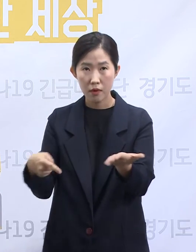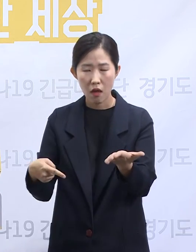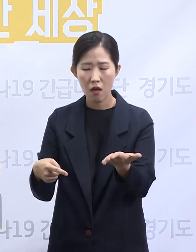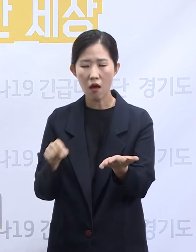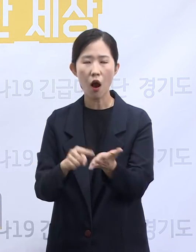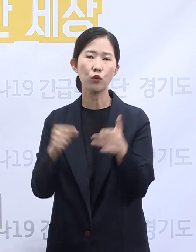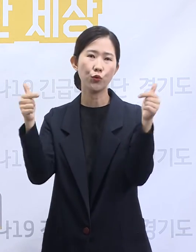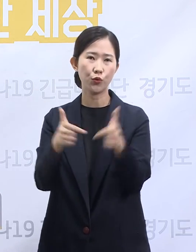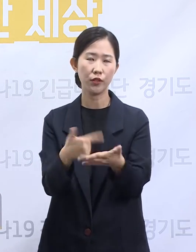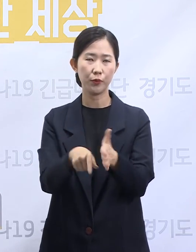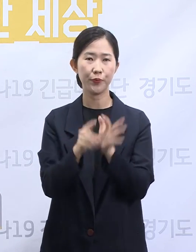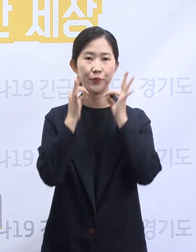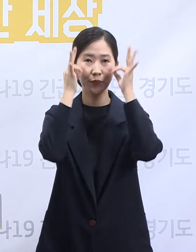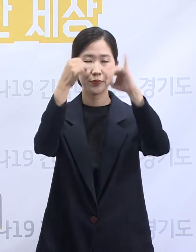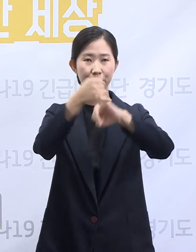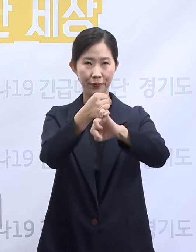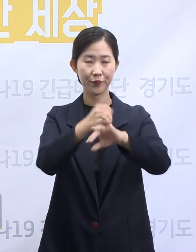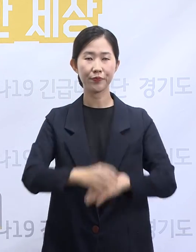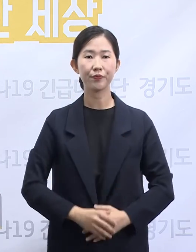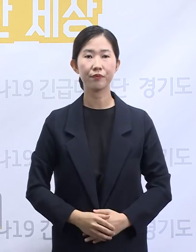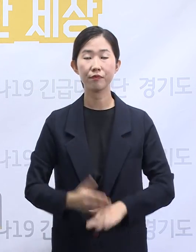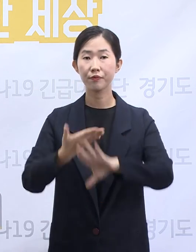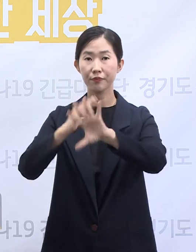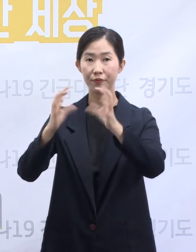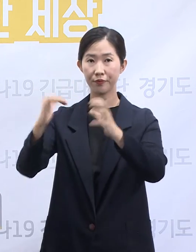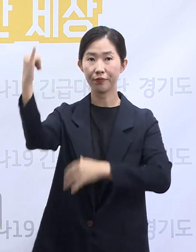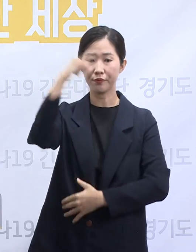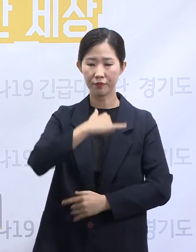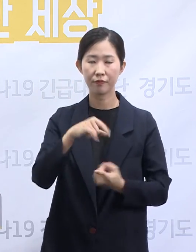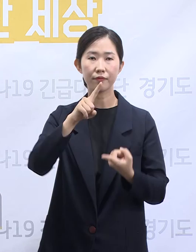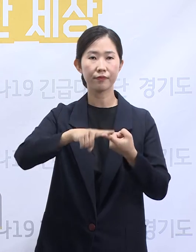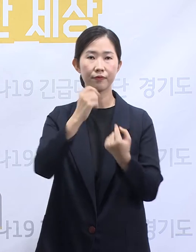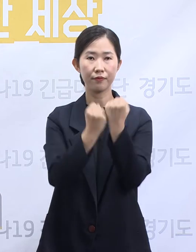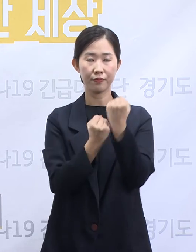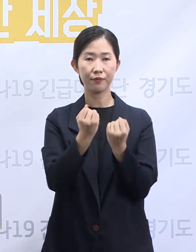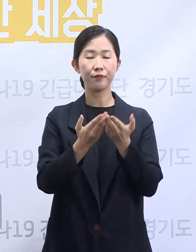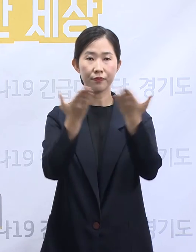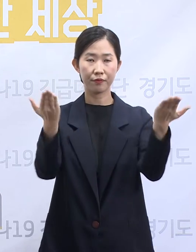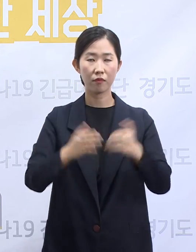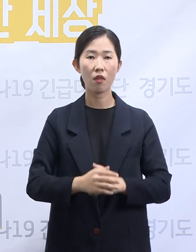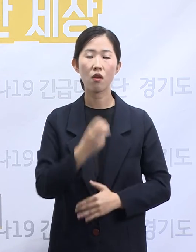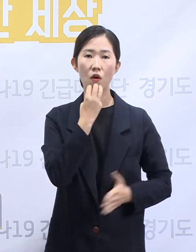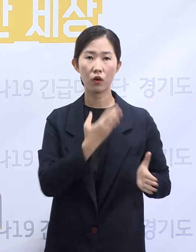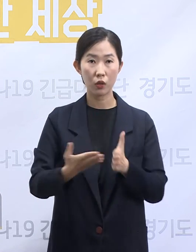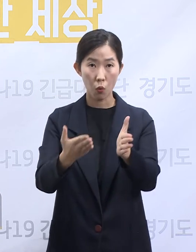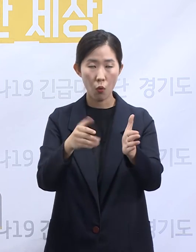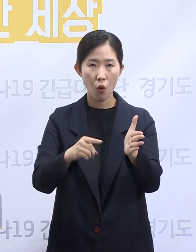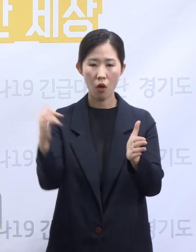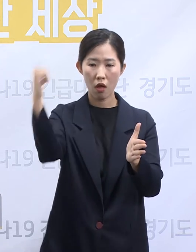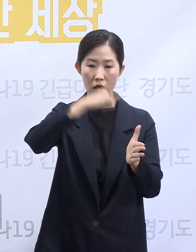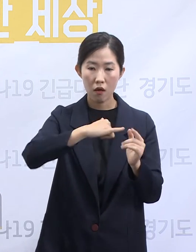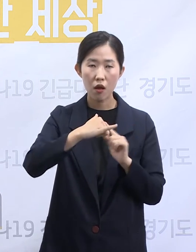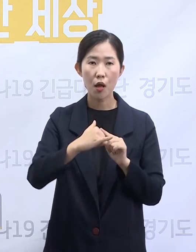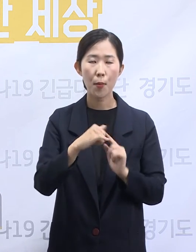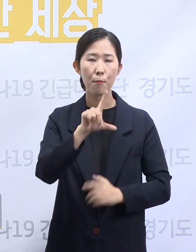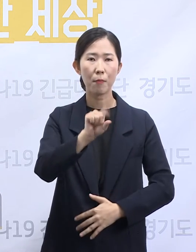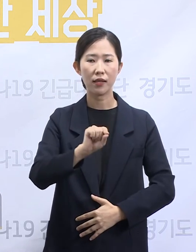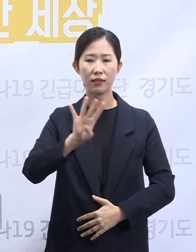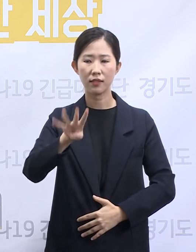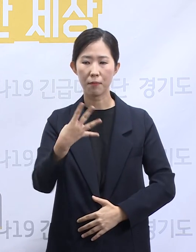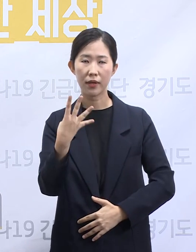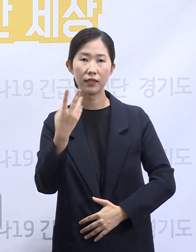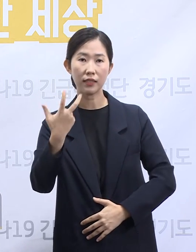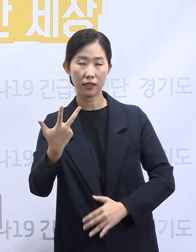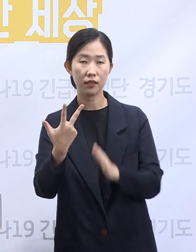해외입국 확진자 현황을 말씀드리겠습니다. 지금까지 도내 해외입국자는 총 1만407명으로 이 중 52